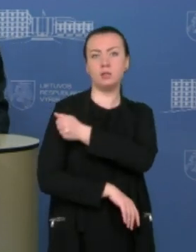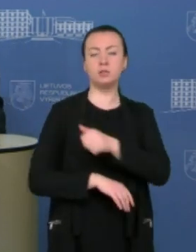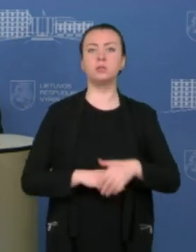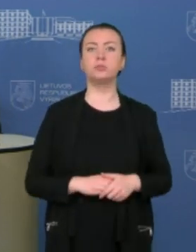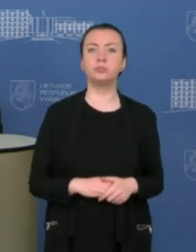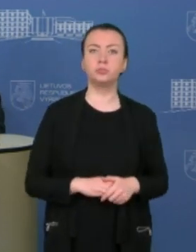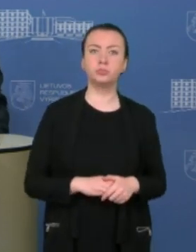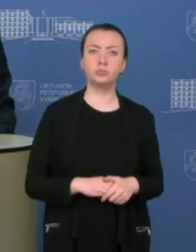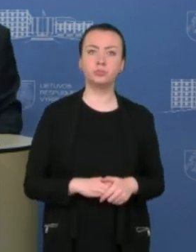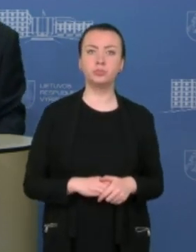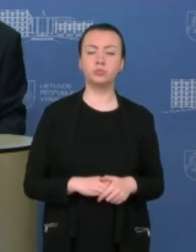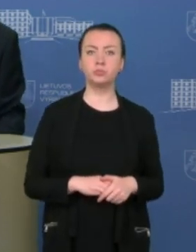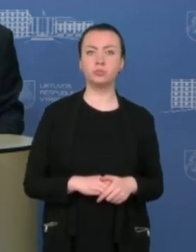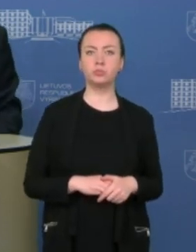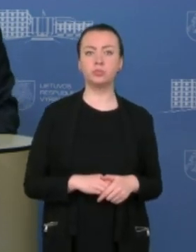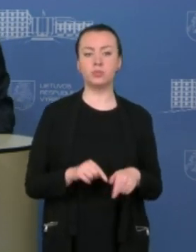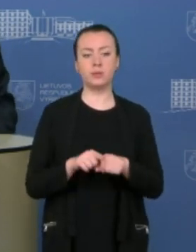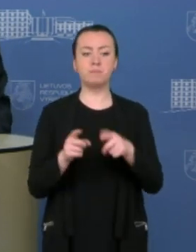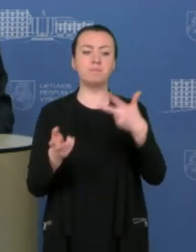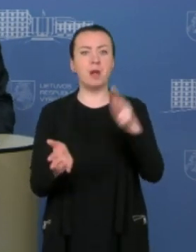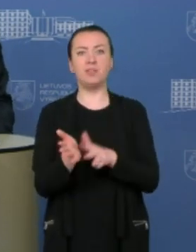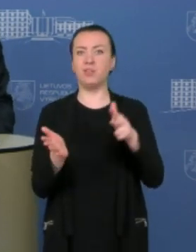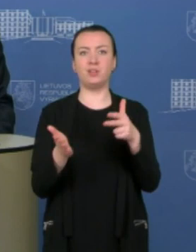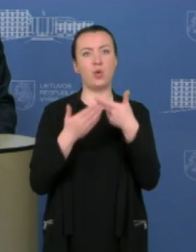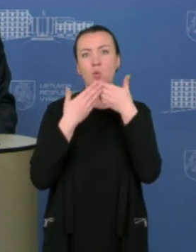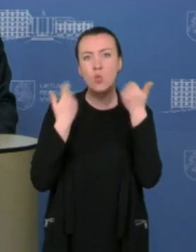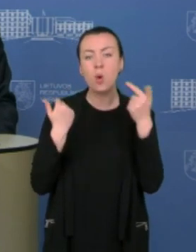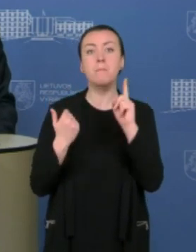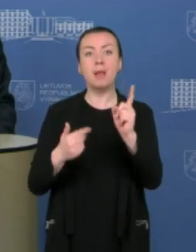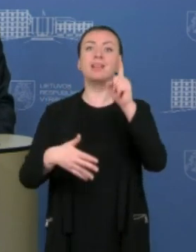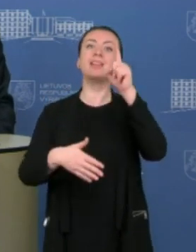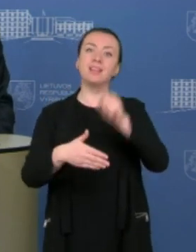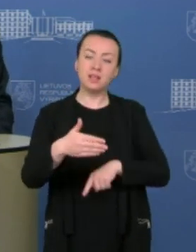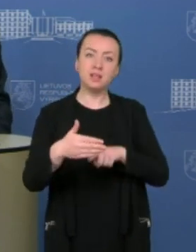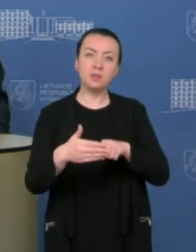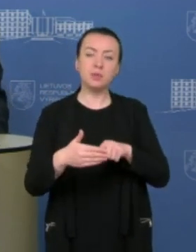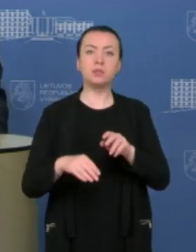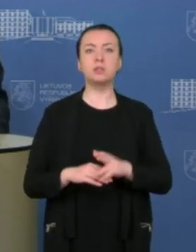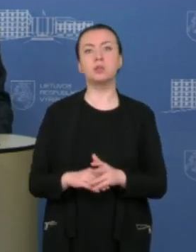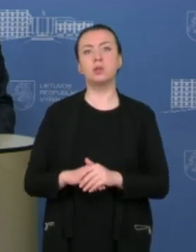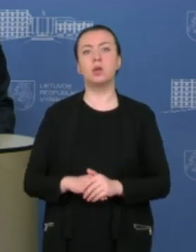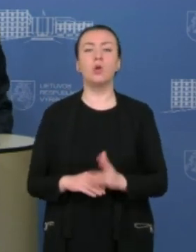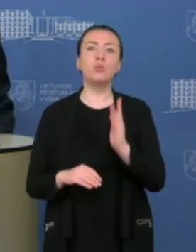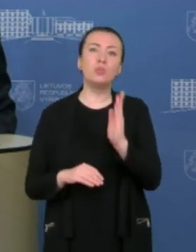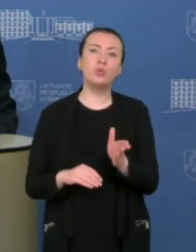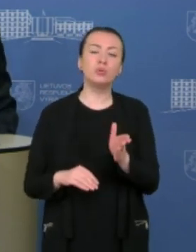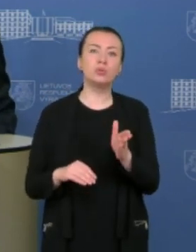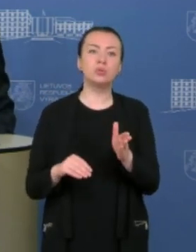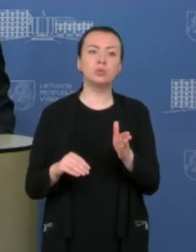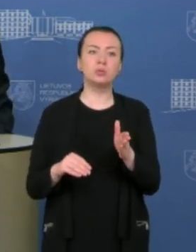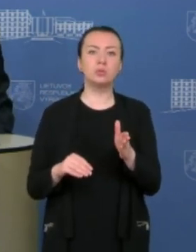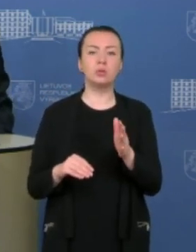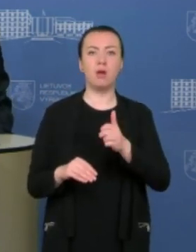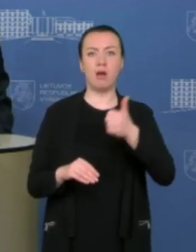tokiais dar nepatvirtintais duomenimis, kaip mes tikimės, jinai turėtų būti tokio dydžio, kad